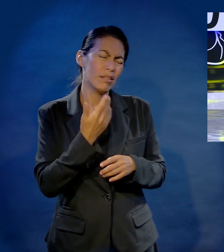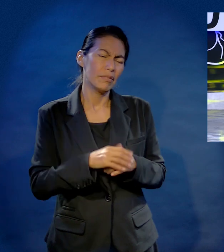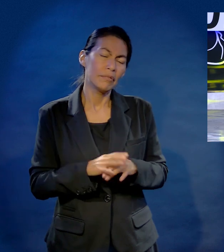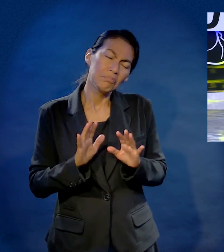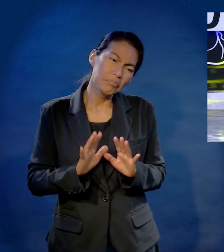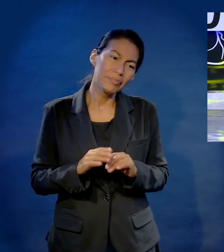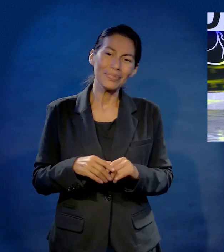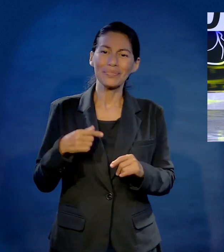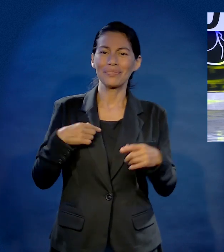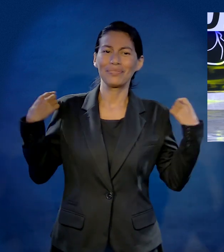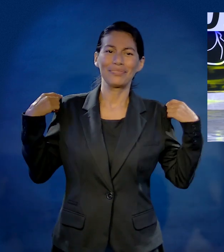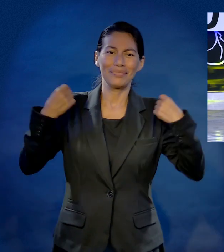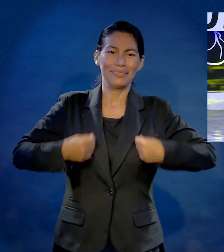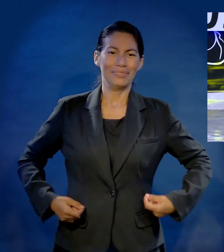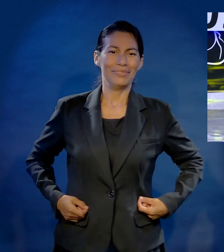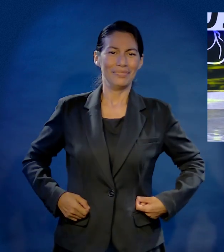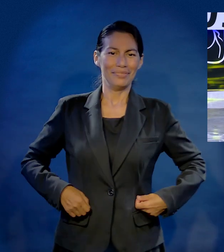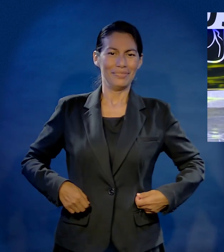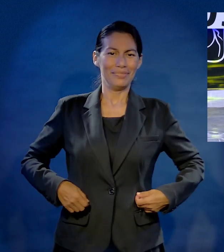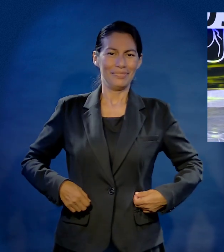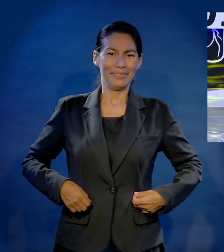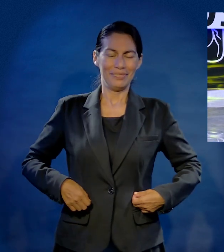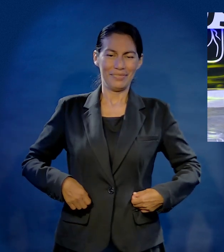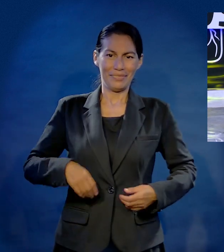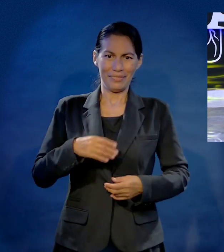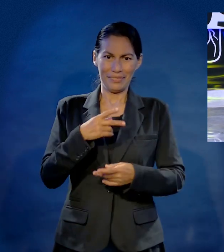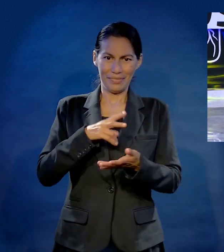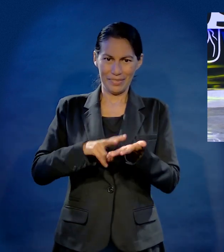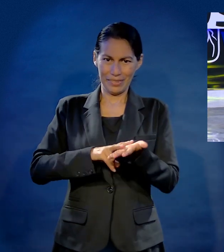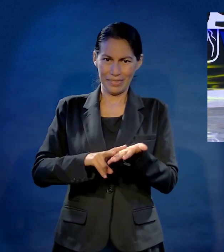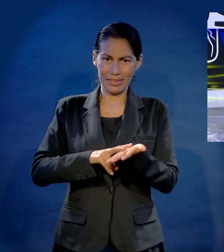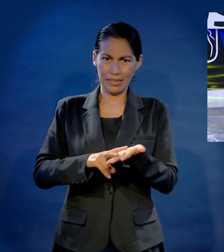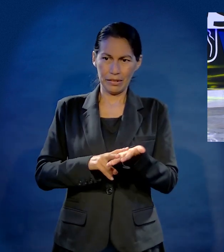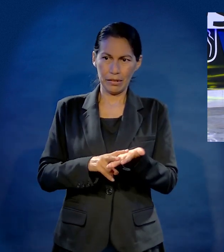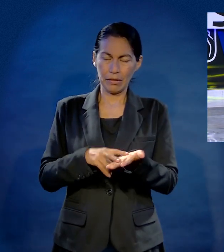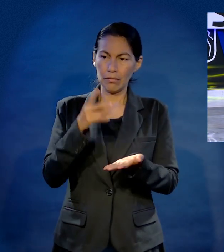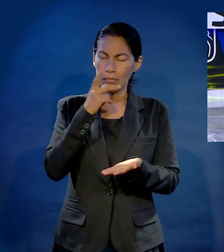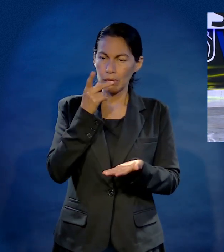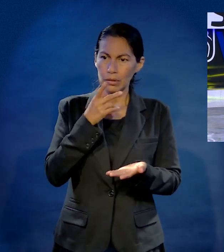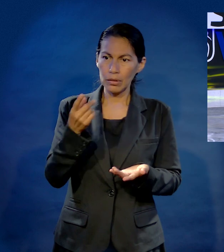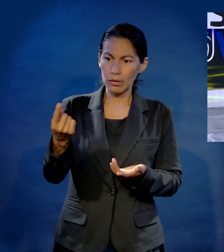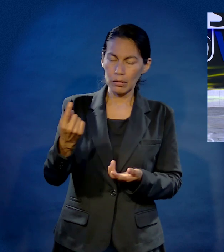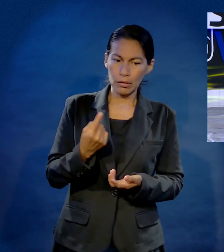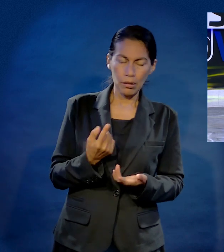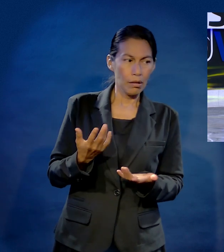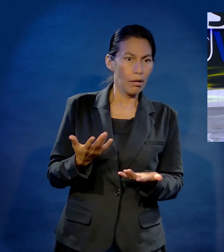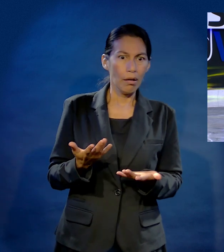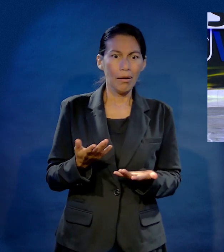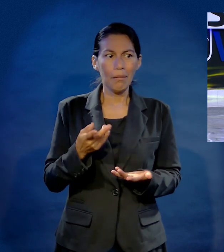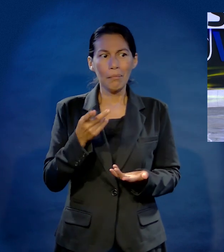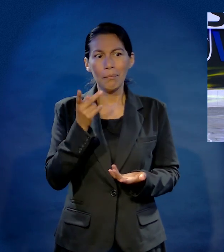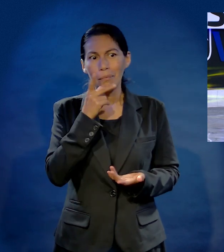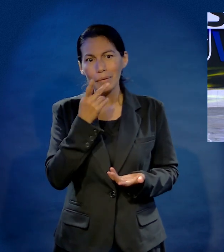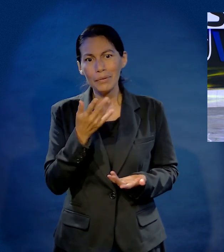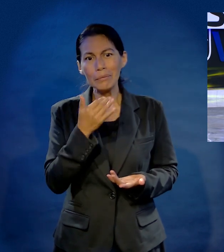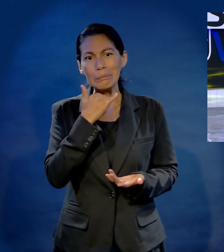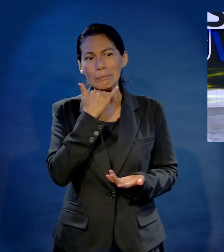me dice, yo tengo otros planes. Ah, bueno, me fui yo. Y ahí voy emocionado con mi playera verde. Llego a la casa y el muchacho sale y me dice, pastor,